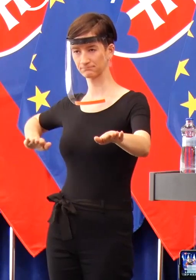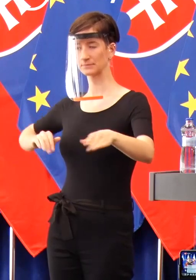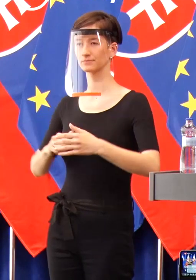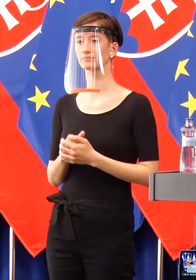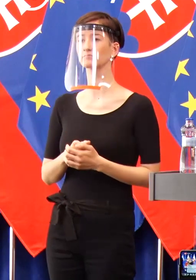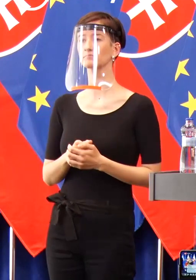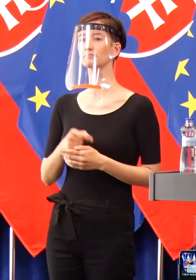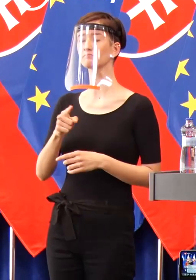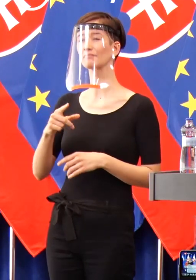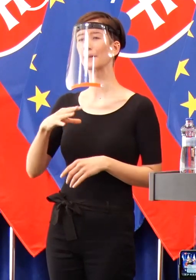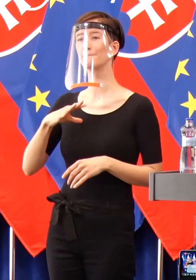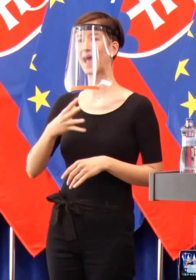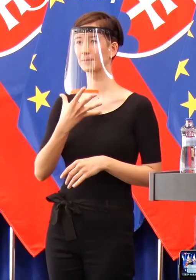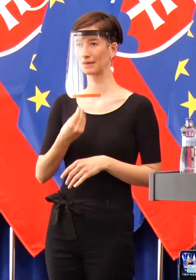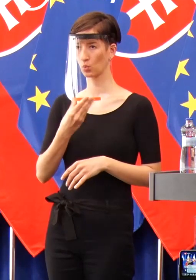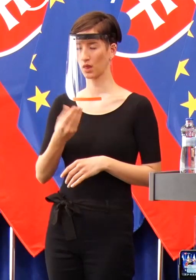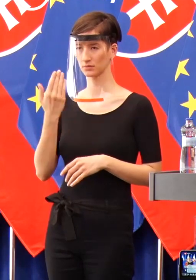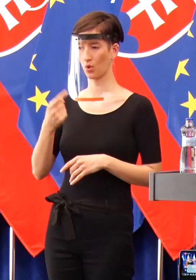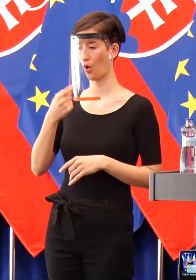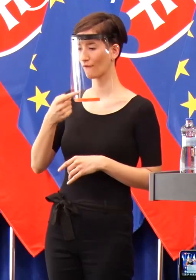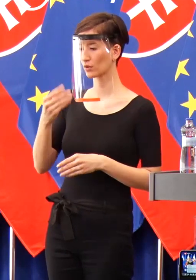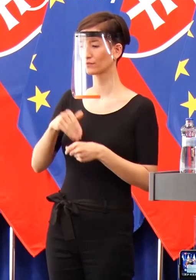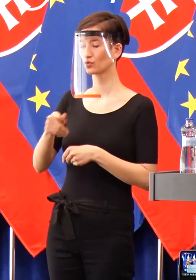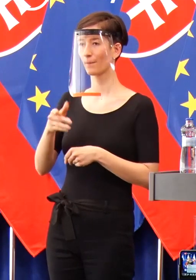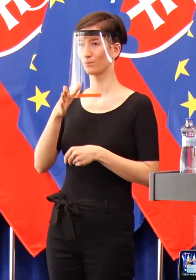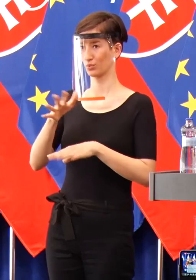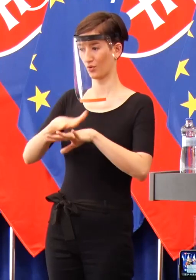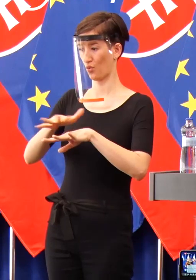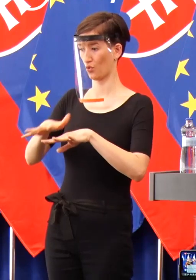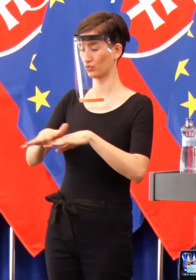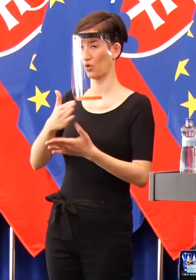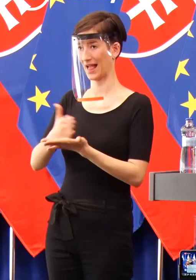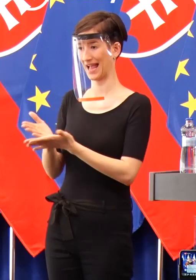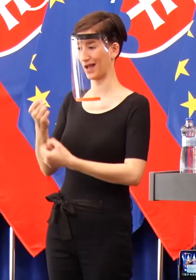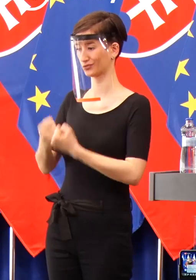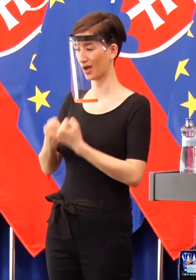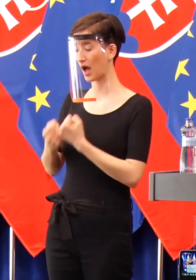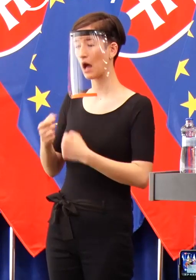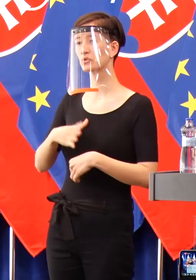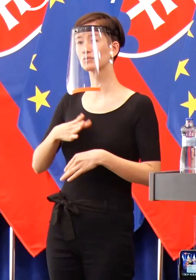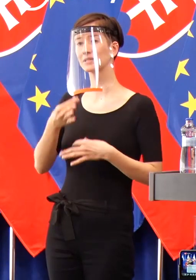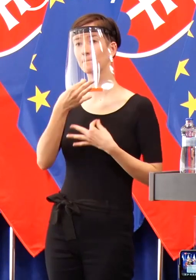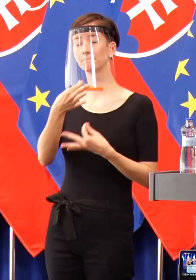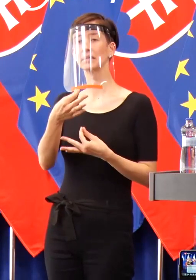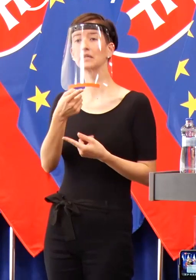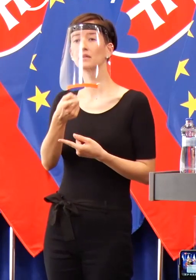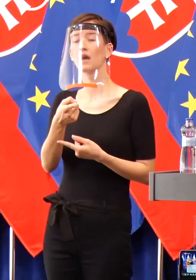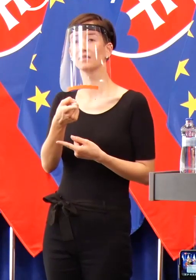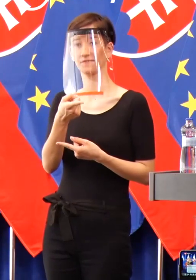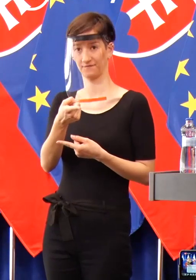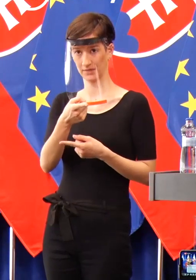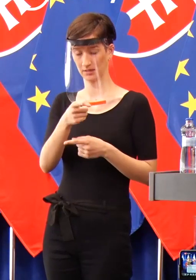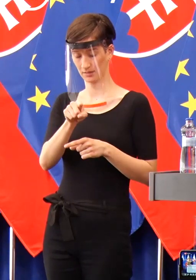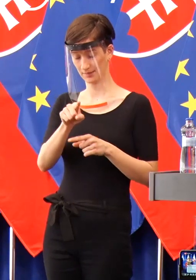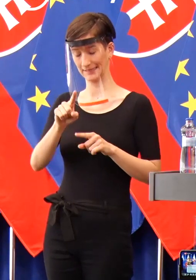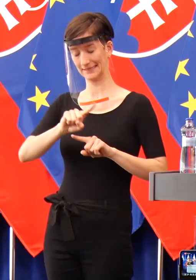pán Mikles hovoril, že budú kontrolovať každé jedno auto. Čiže kde vidíte to zlyhanie a ako teda bude vyzerať tá situácia zajtra. A